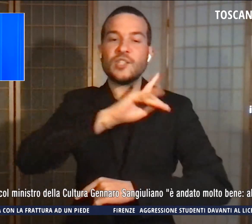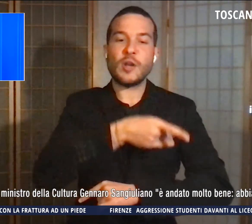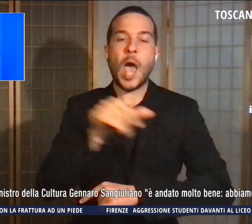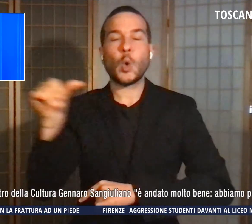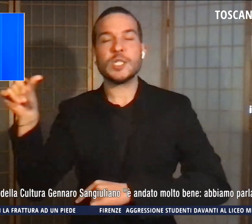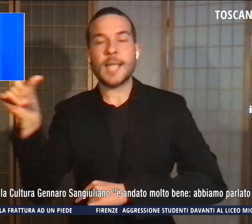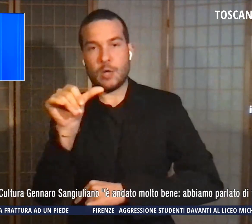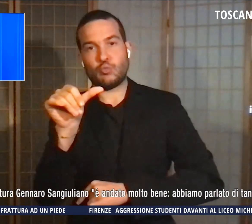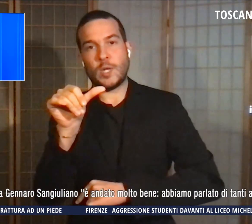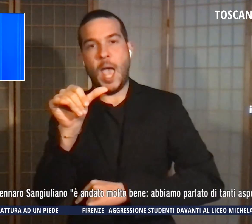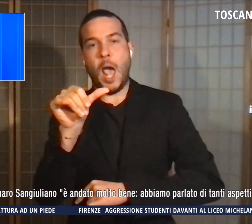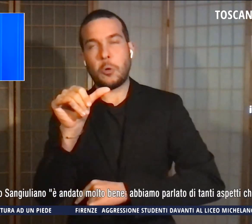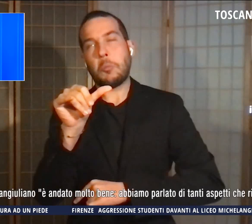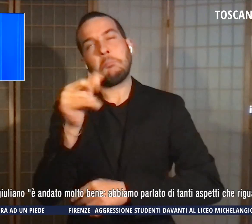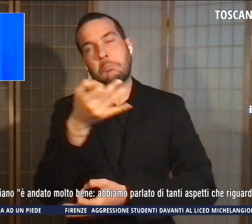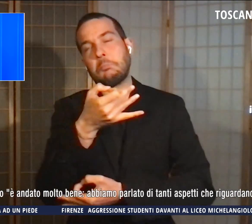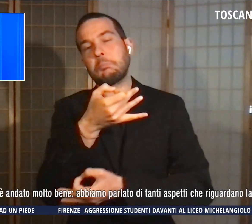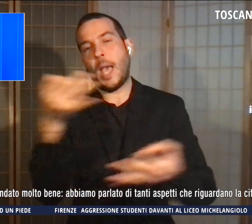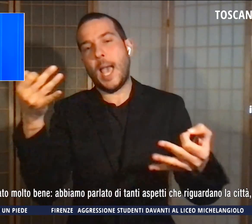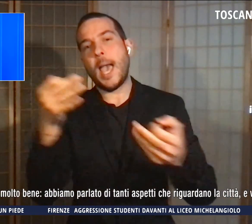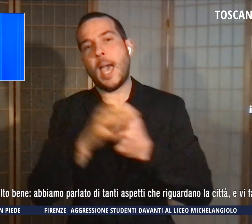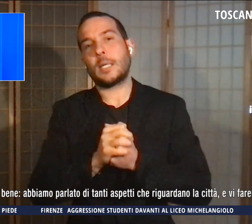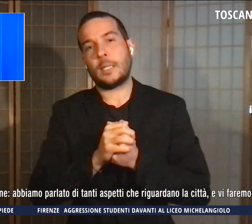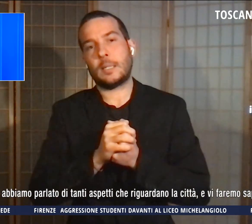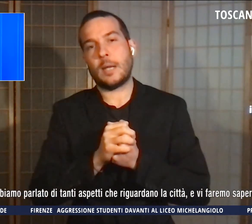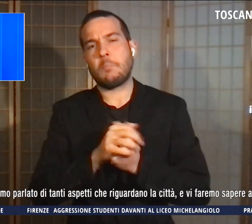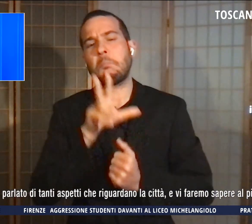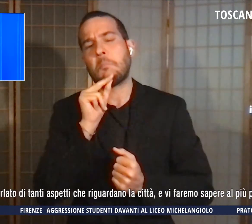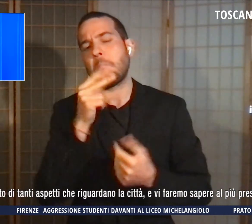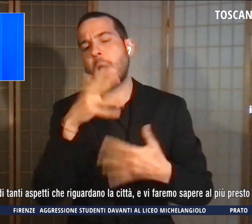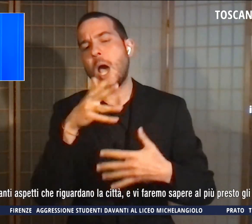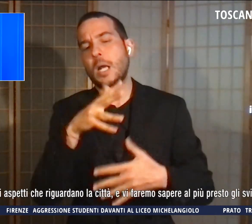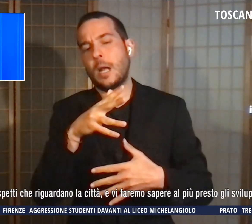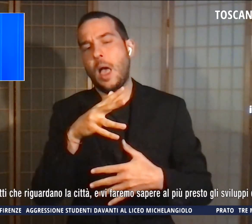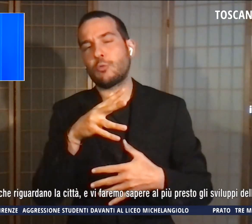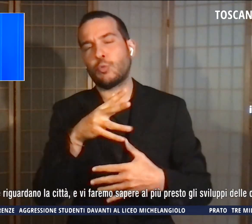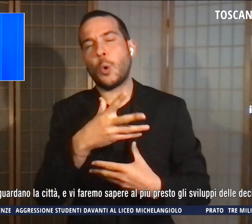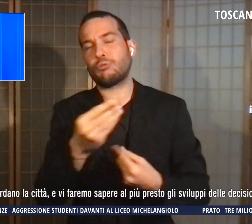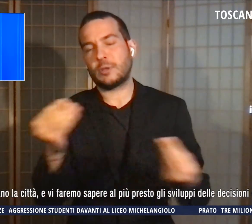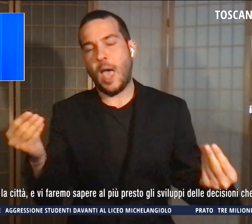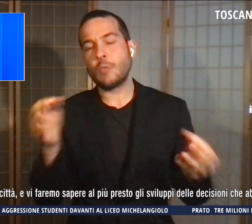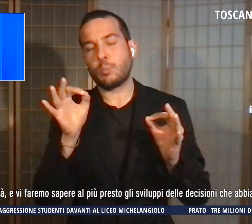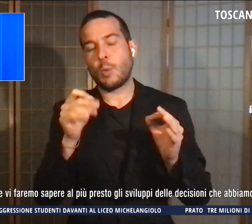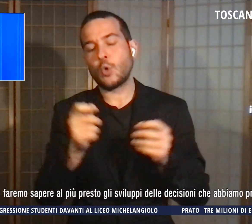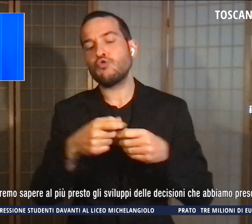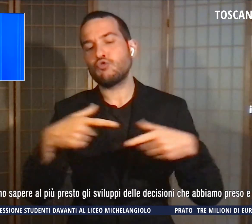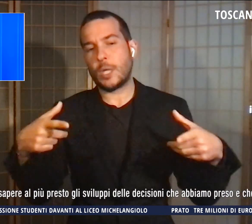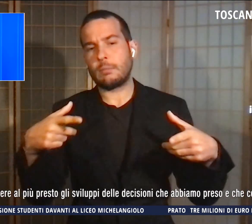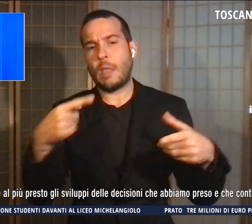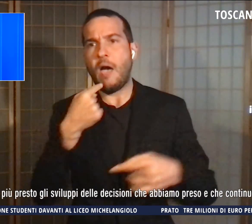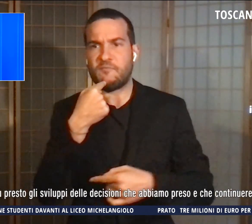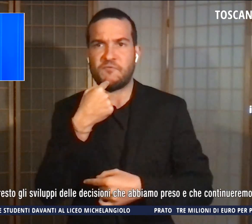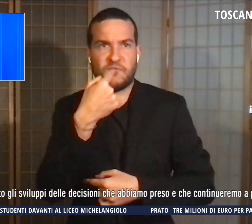andato molto bene. Abbiamo parlato di tanti aspetti che riguardano la città e vi faremo sapere al più presto